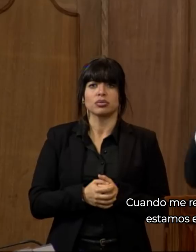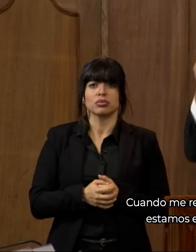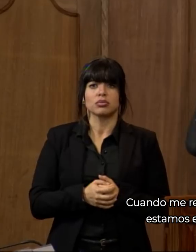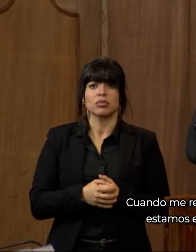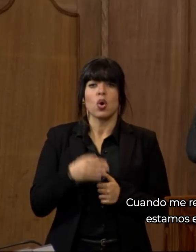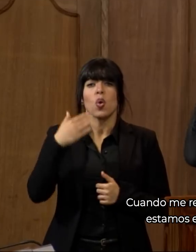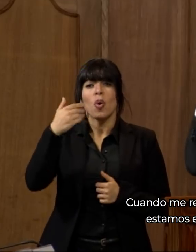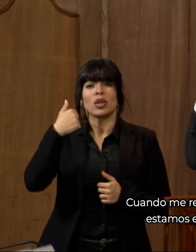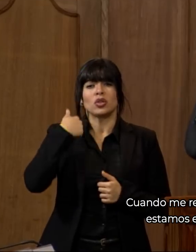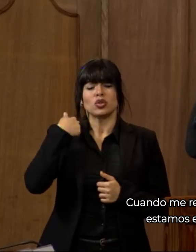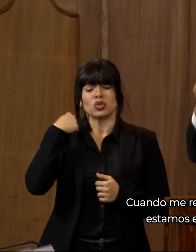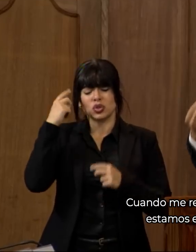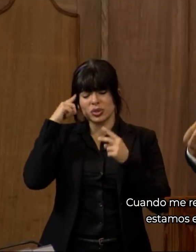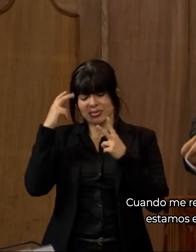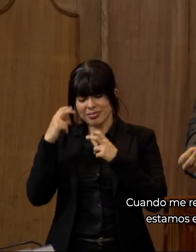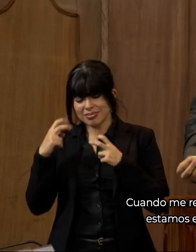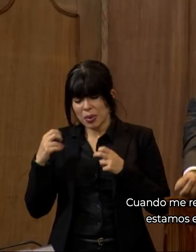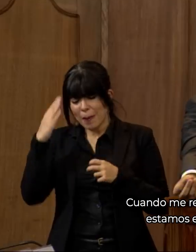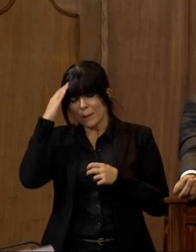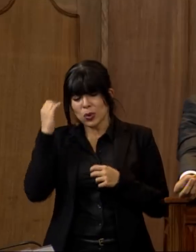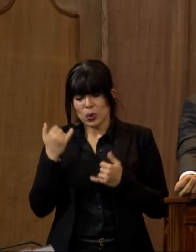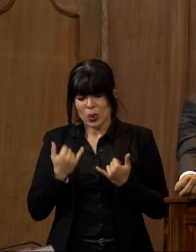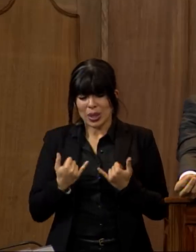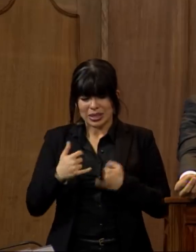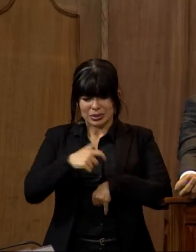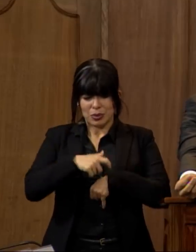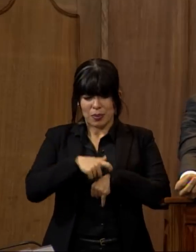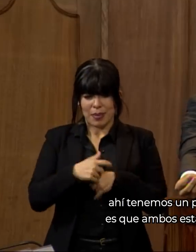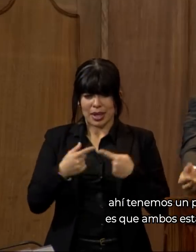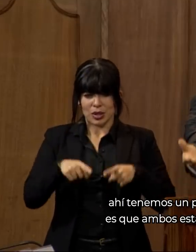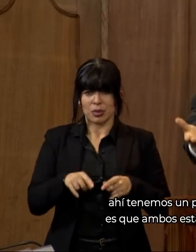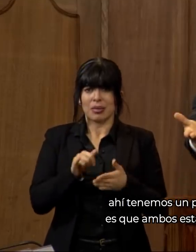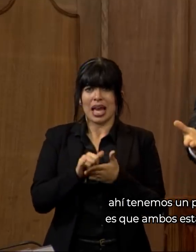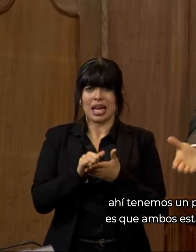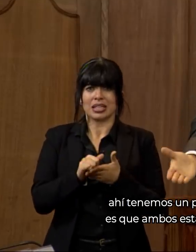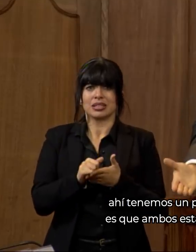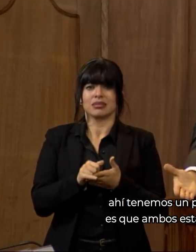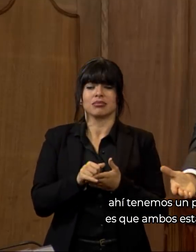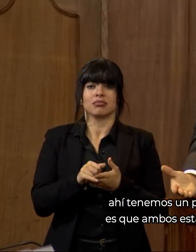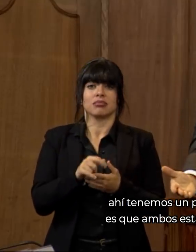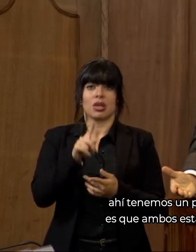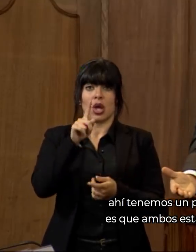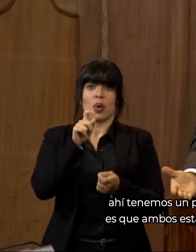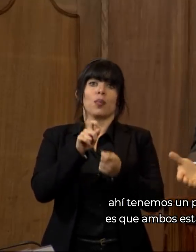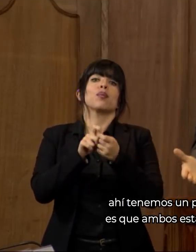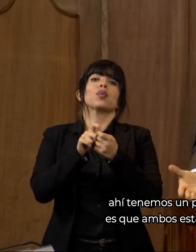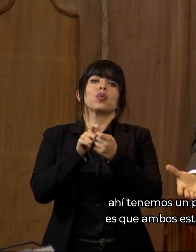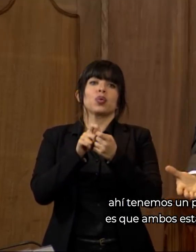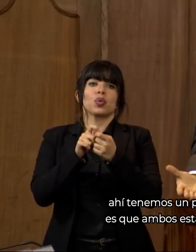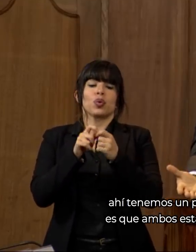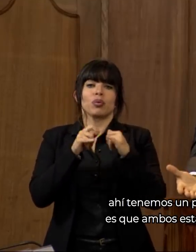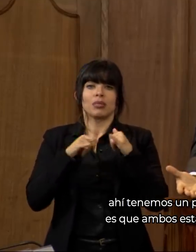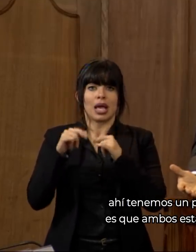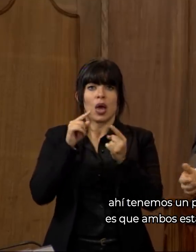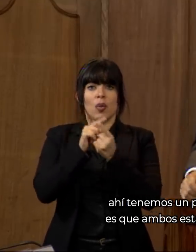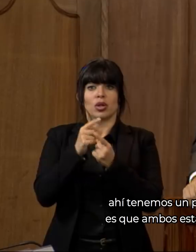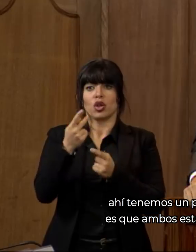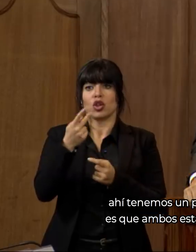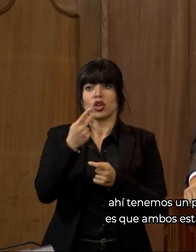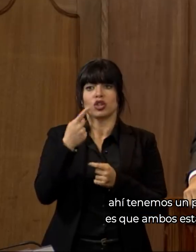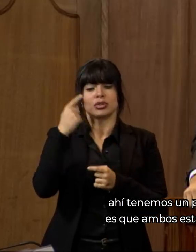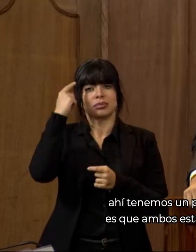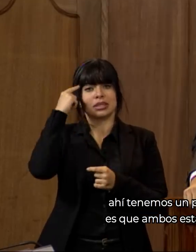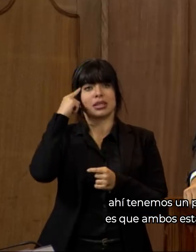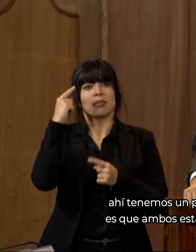Cuando me replanteo por qué estamos en este punto, ahí tenemos un punto de encuentro, y es que ambos estamos viendo el